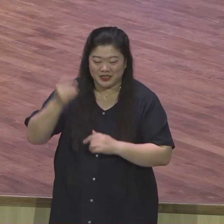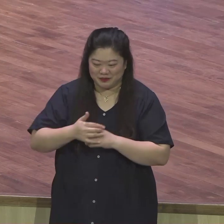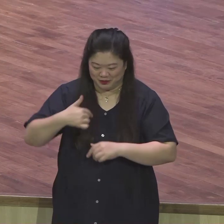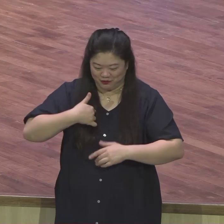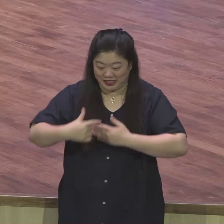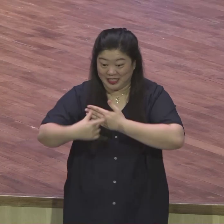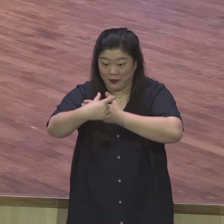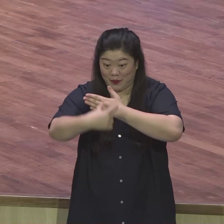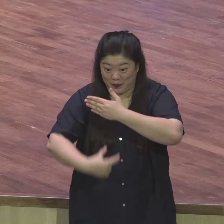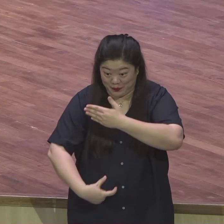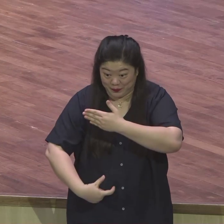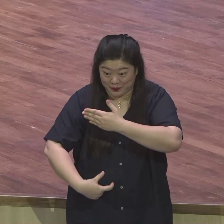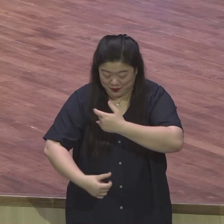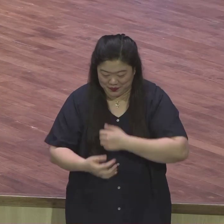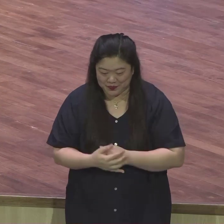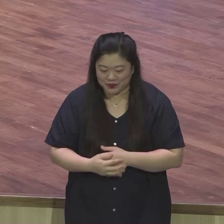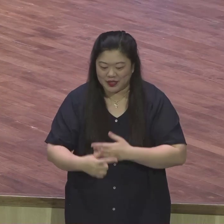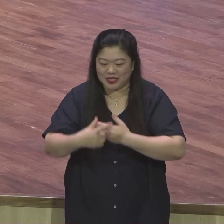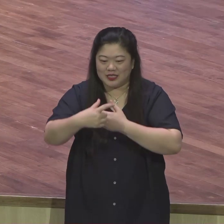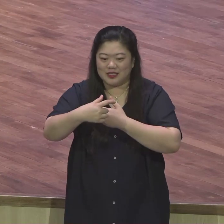서명운동 해야 된다고. 총회 계류를 해버렸어요.